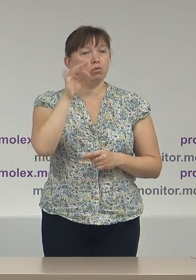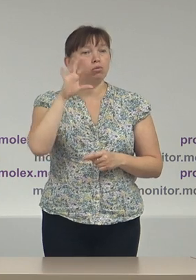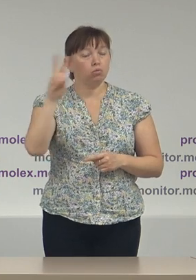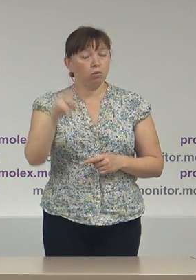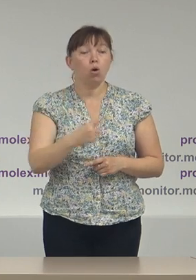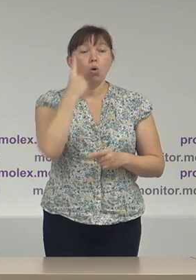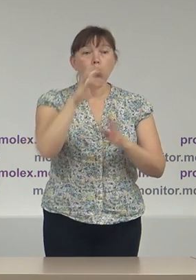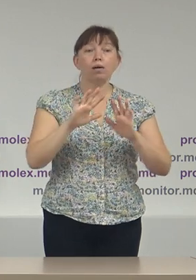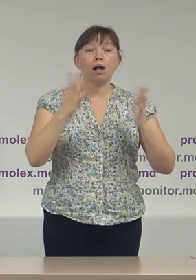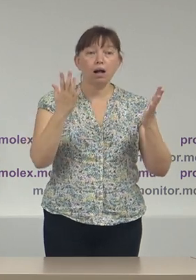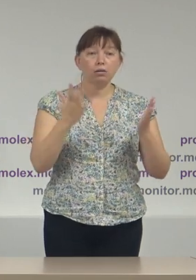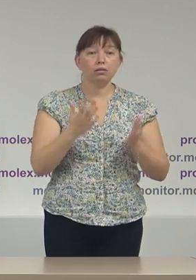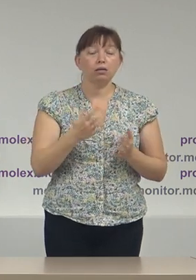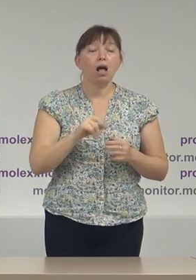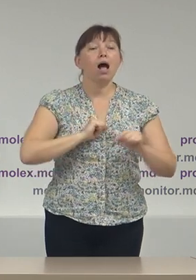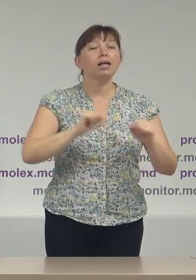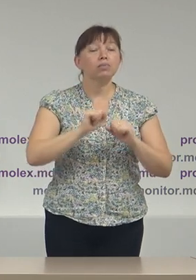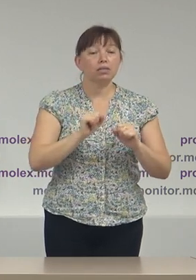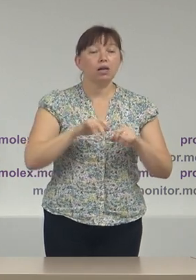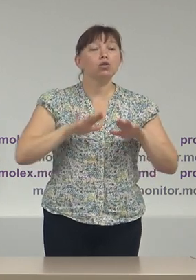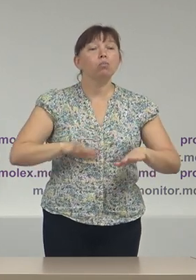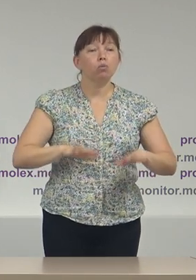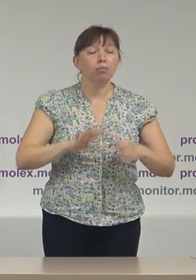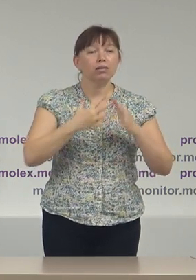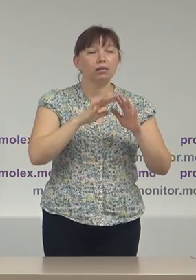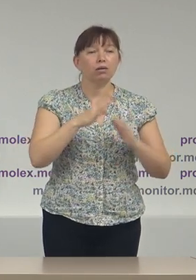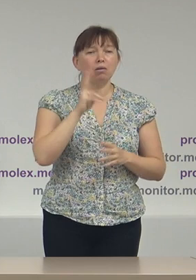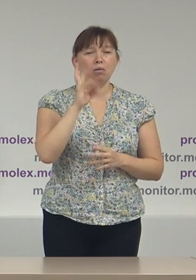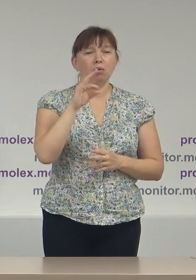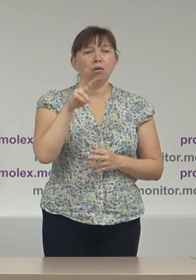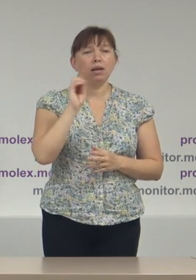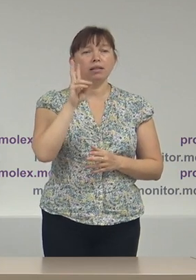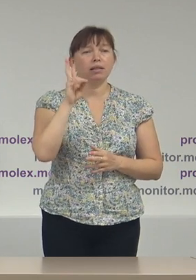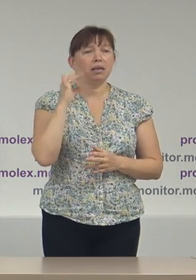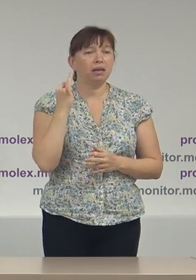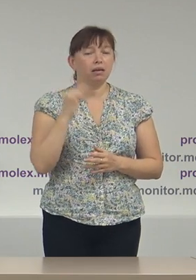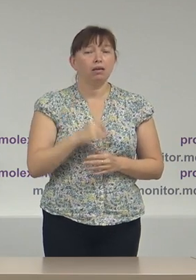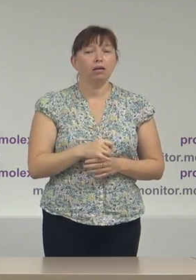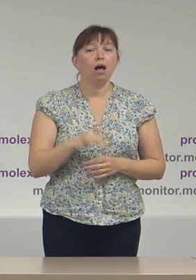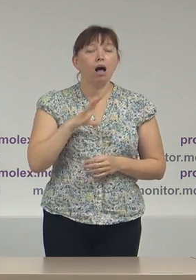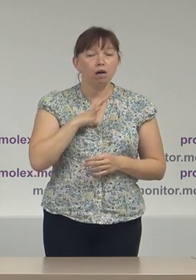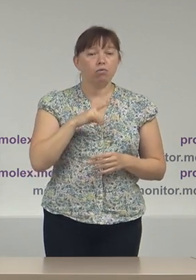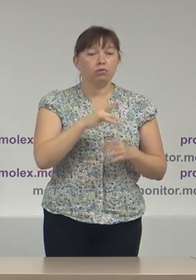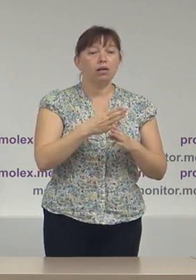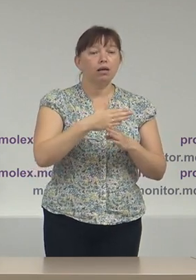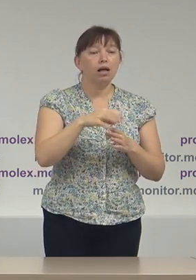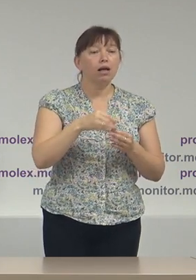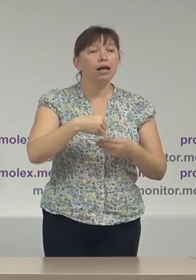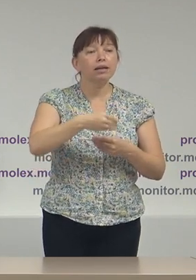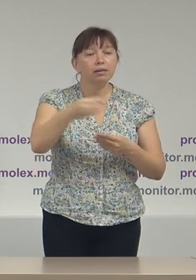caz în care administrația publică din satul Volentiri a contribuit la repartezarea